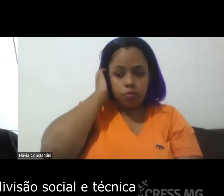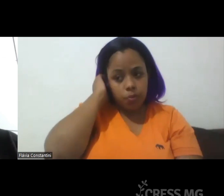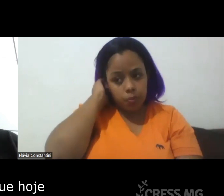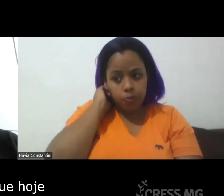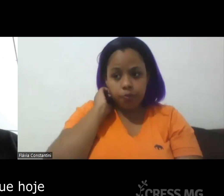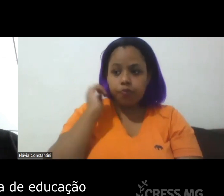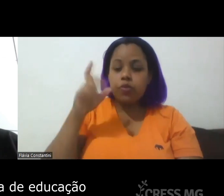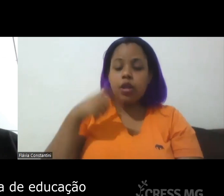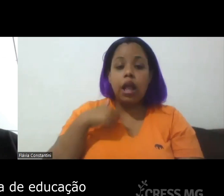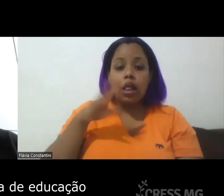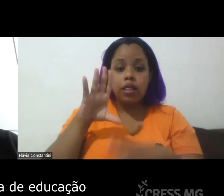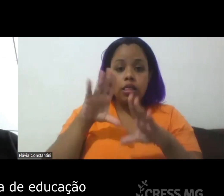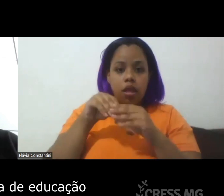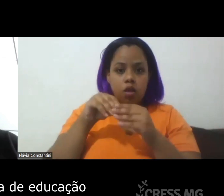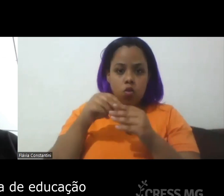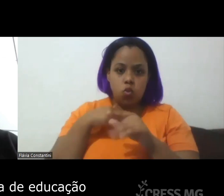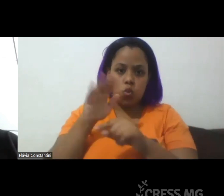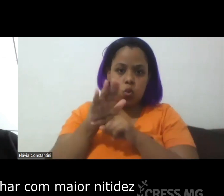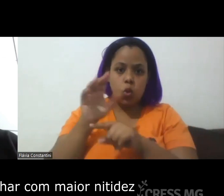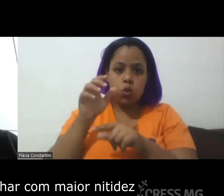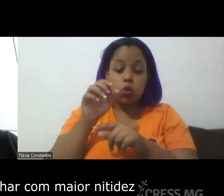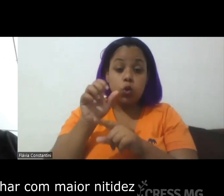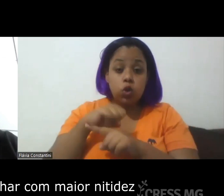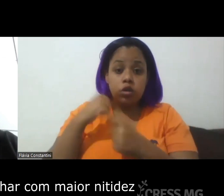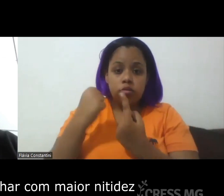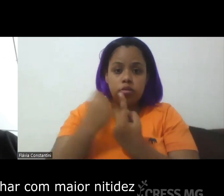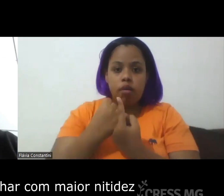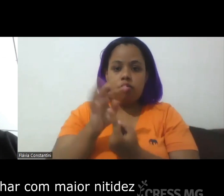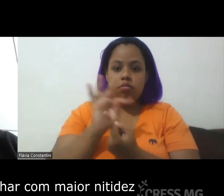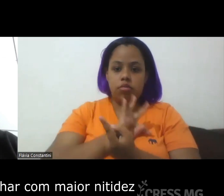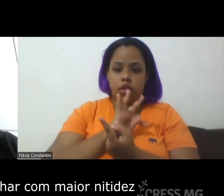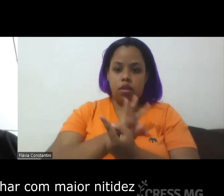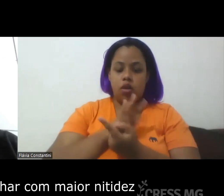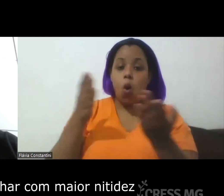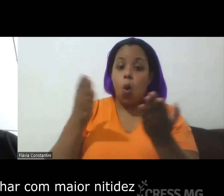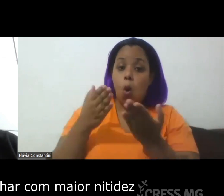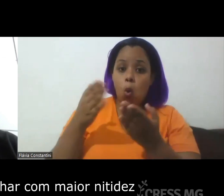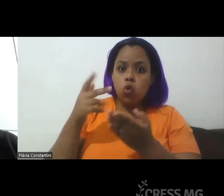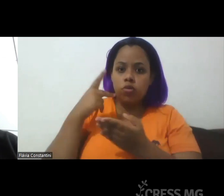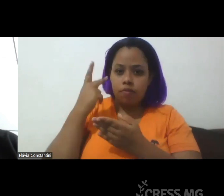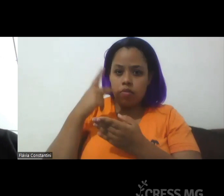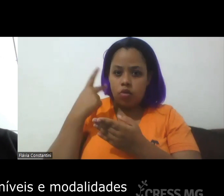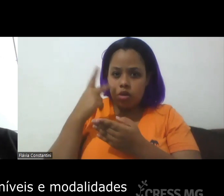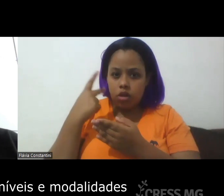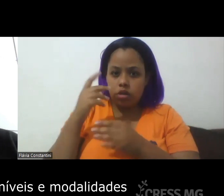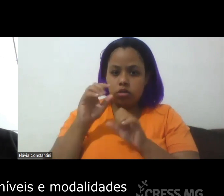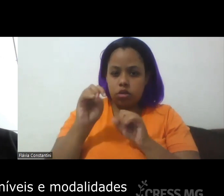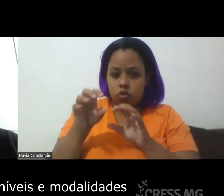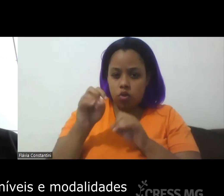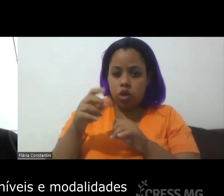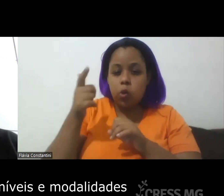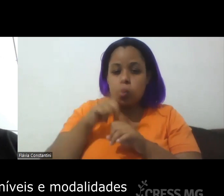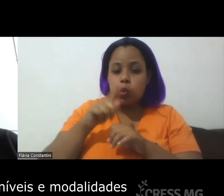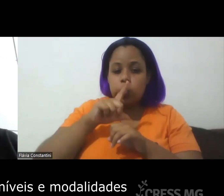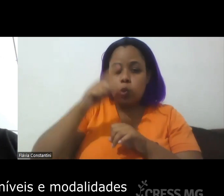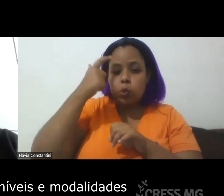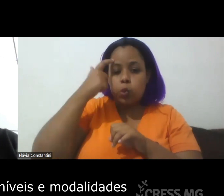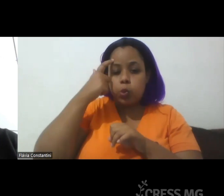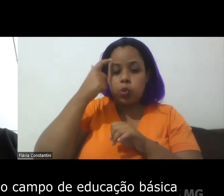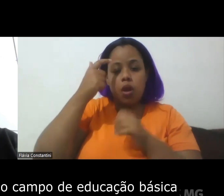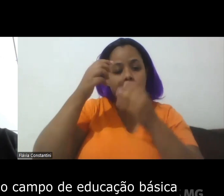técnica que, hoje, a política de educação consegue desenhar com maior nitidez em diferentes níveis e